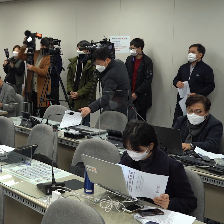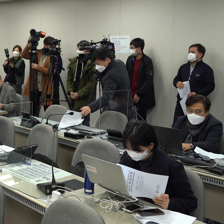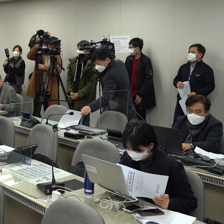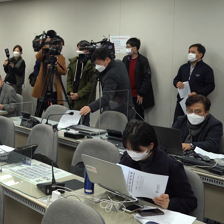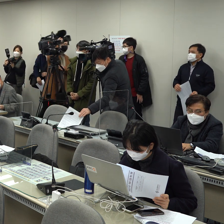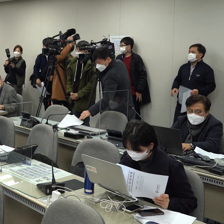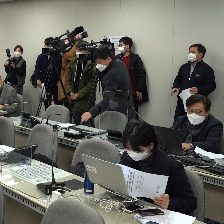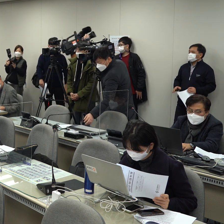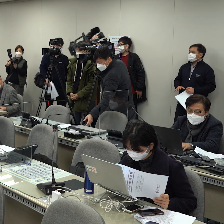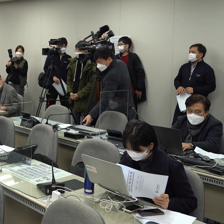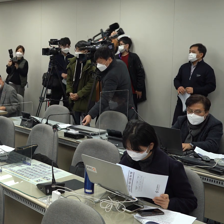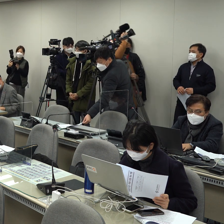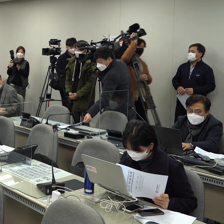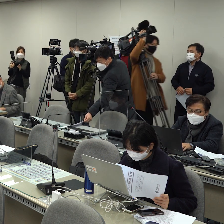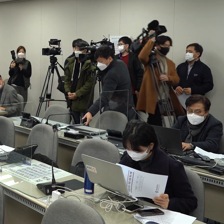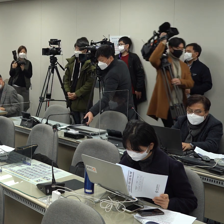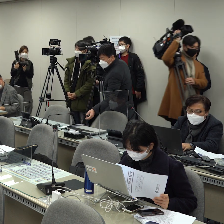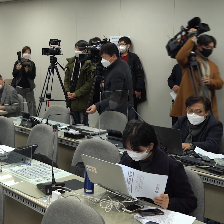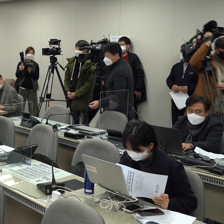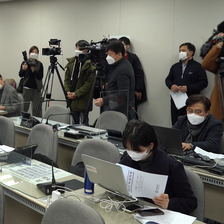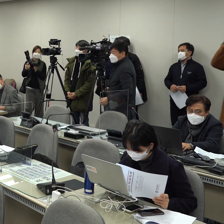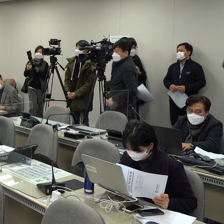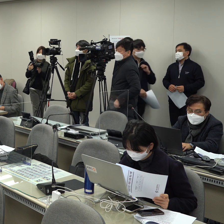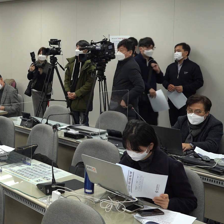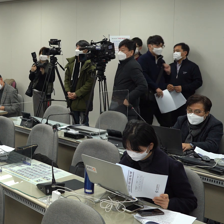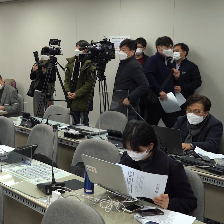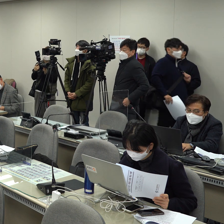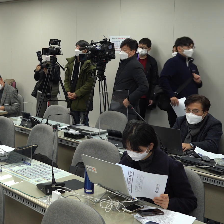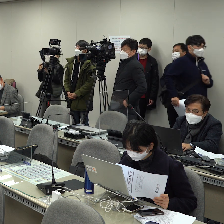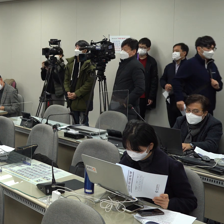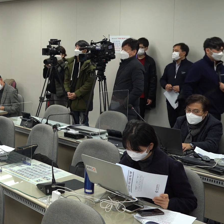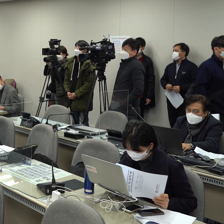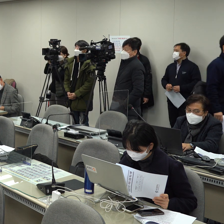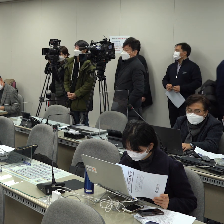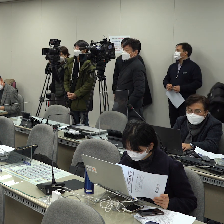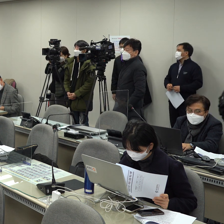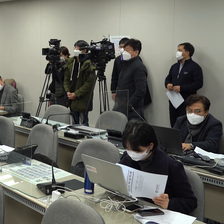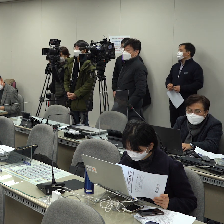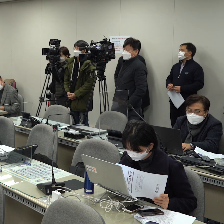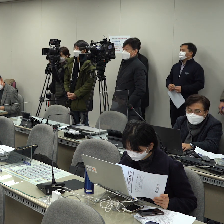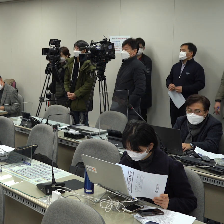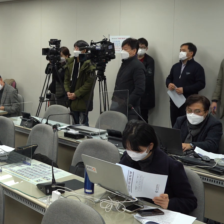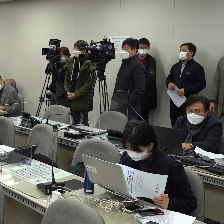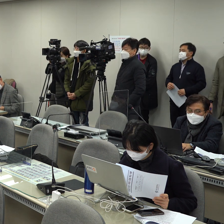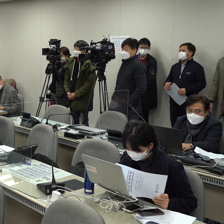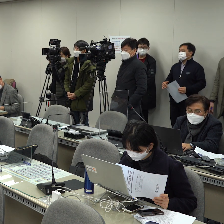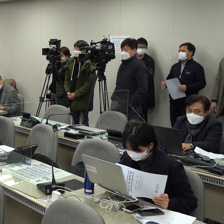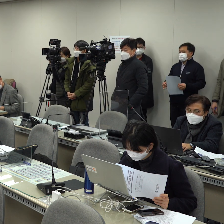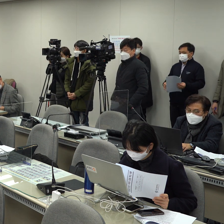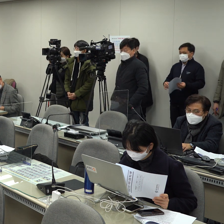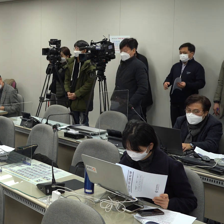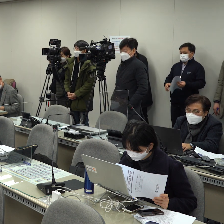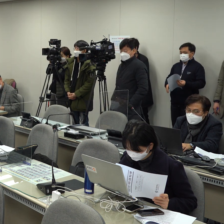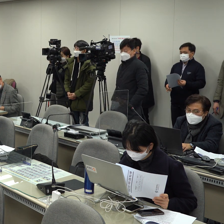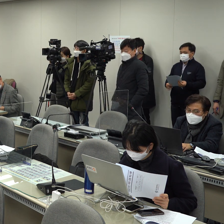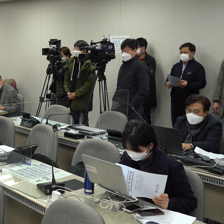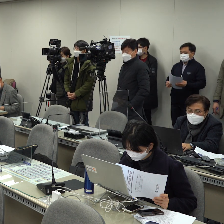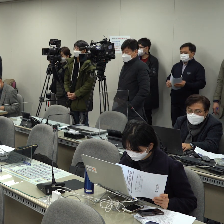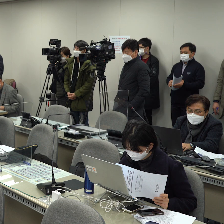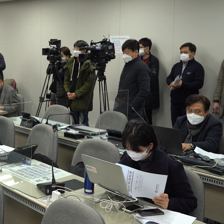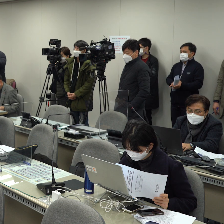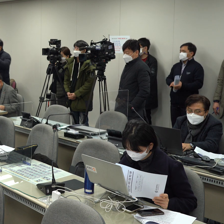안녕하십니까. 리더스 경제심 원동학 기자입니다. 국비 확보하신다고 고생 많으셨습니다. 국비 확보 과정에서